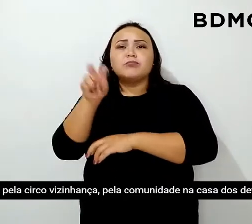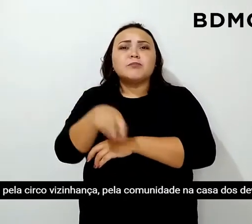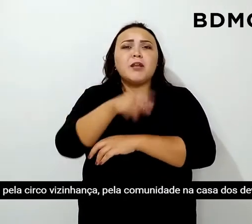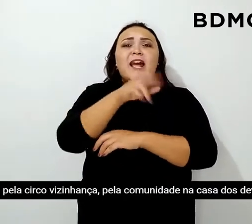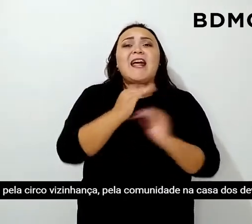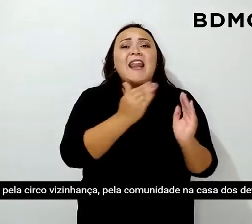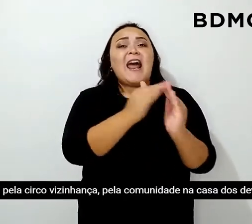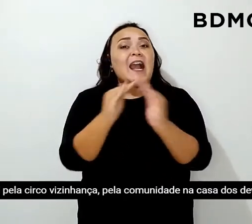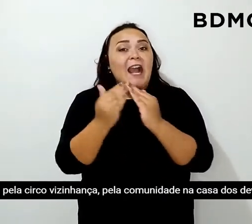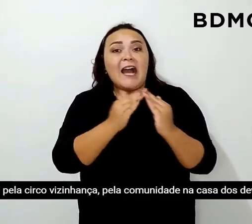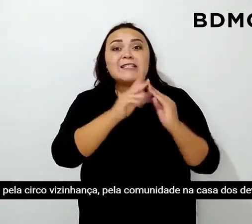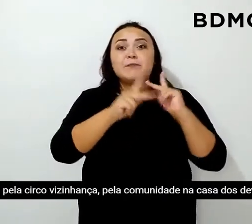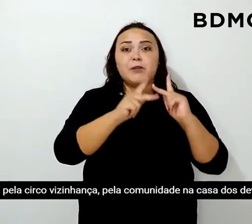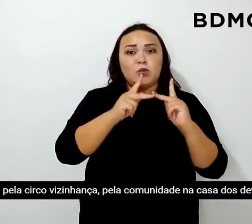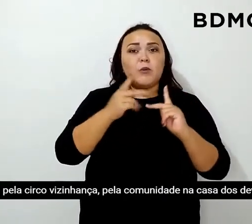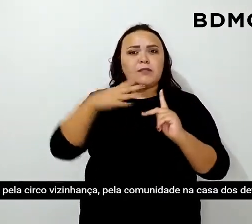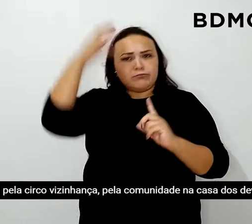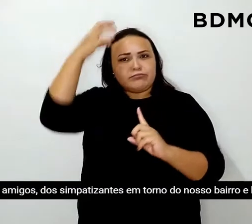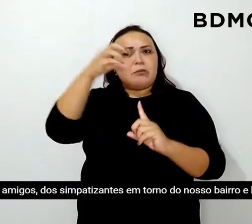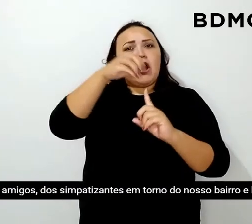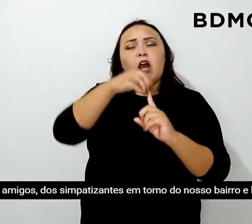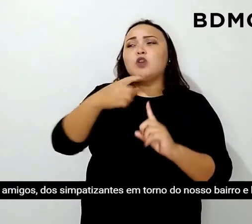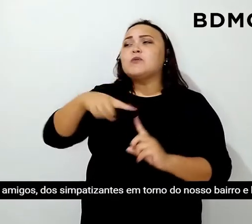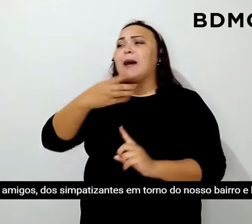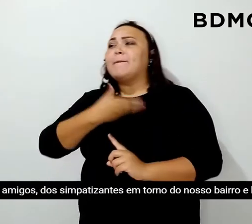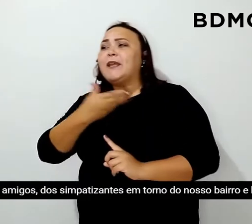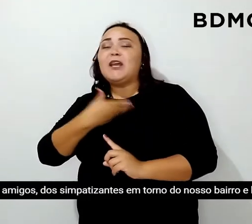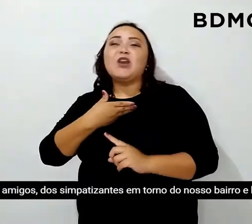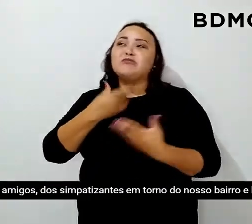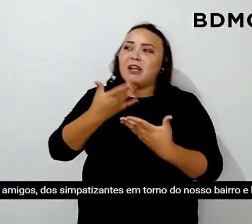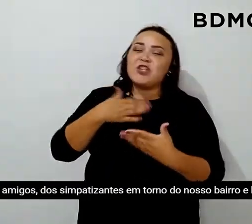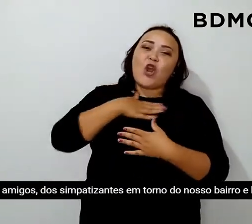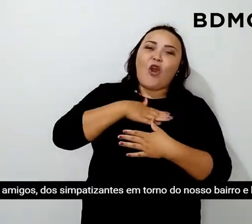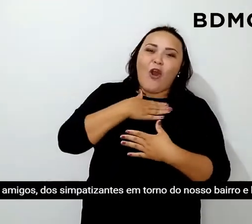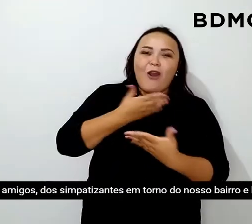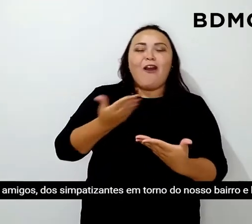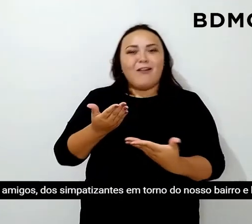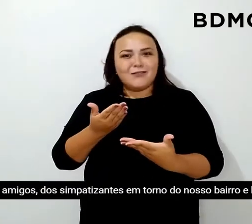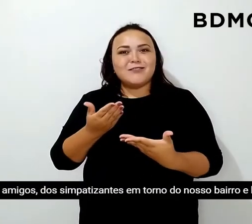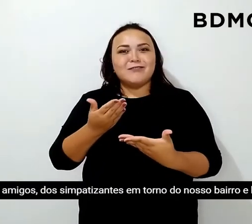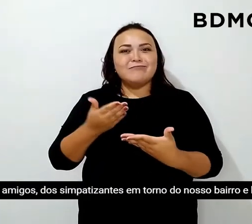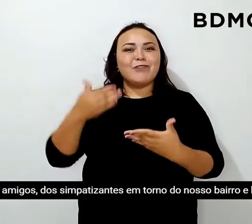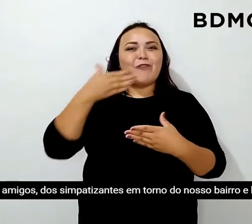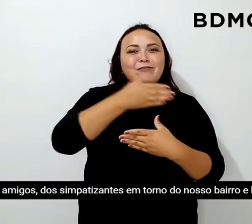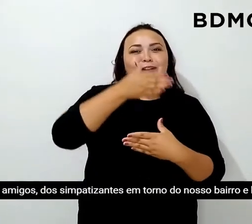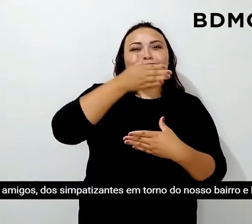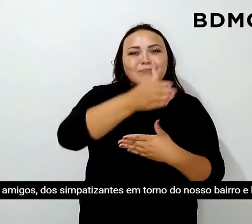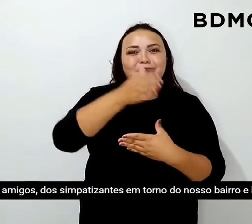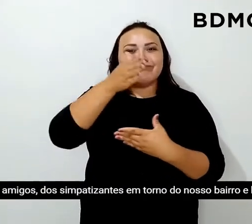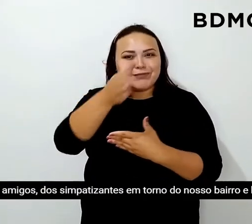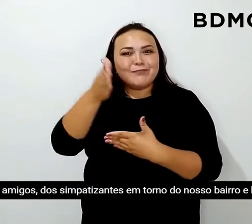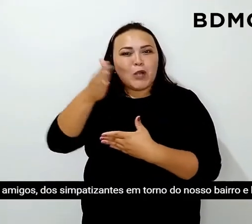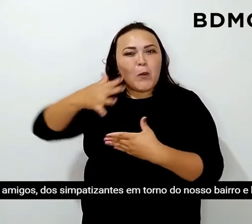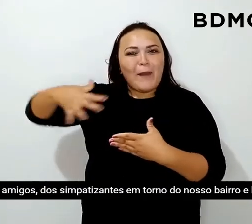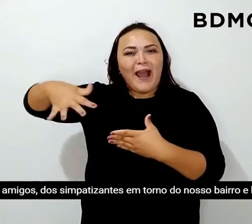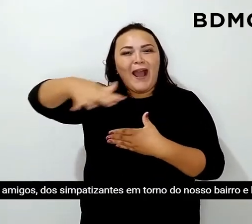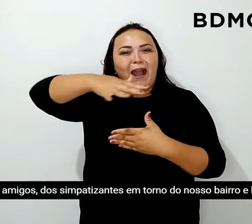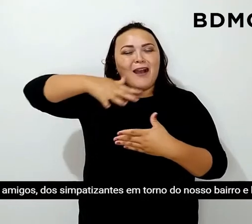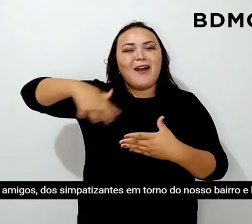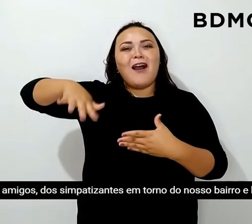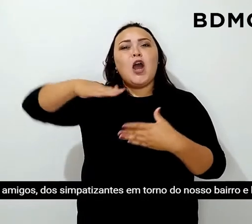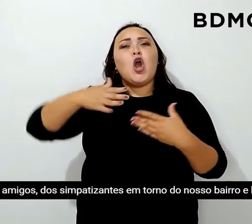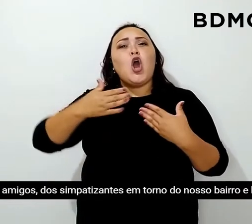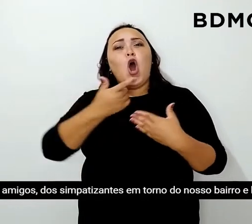comunidade, na casa dos devotos, dos amigos, dos simpatizantes, em torno do nosso bairro